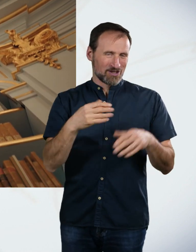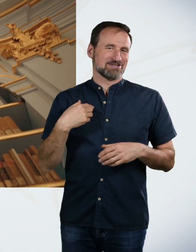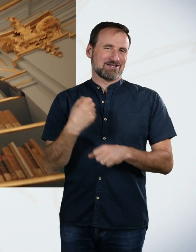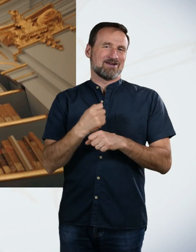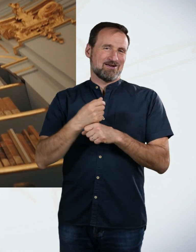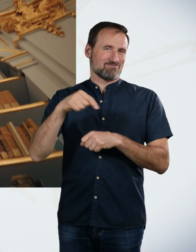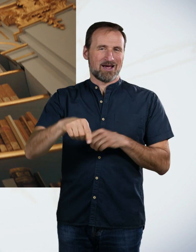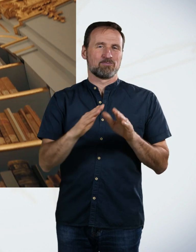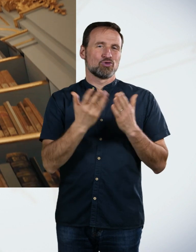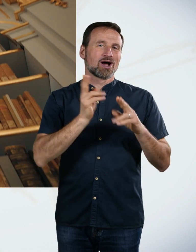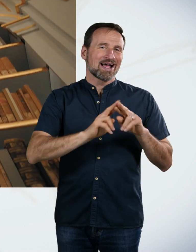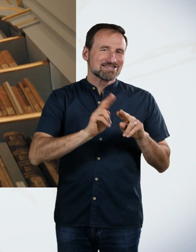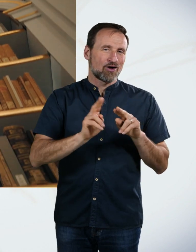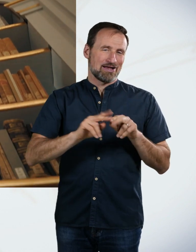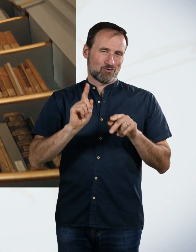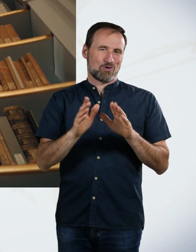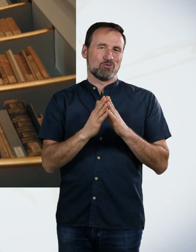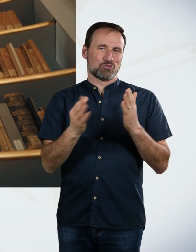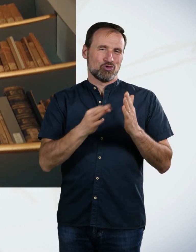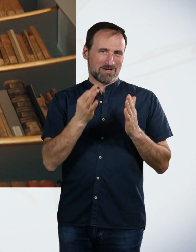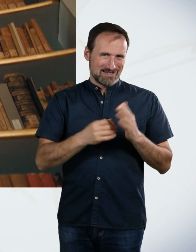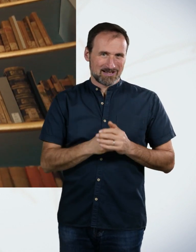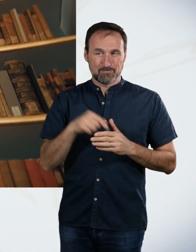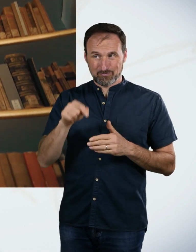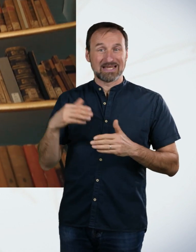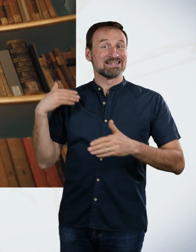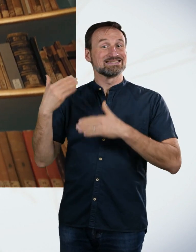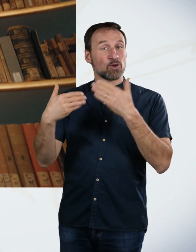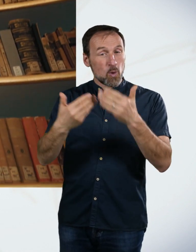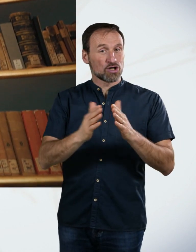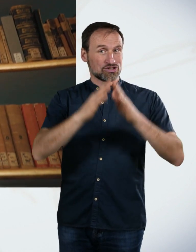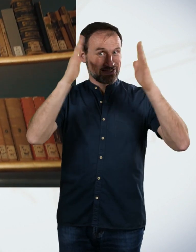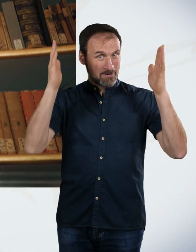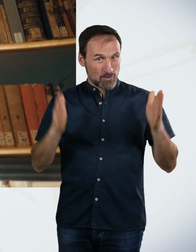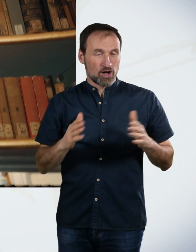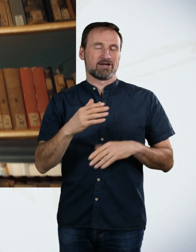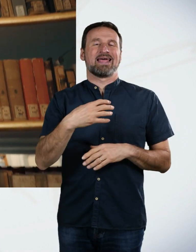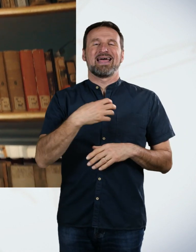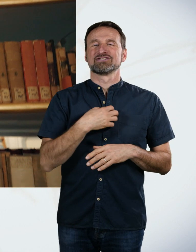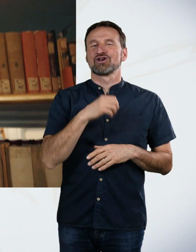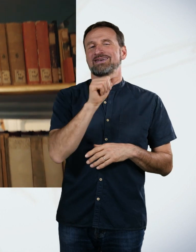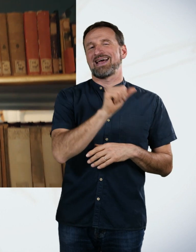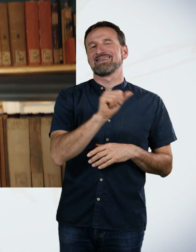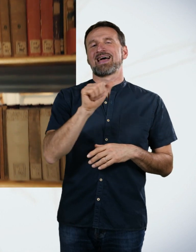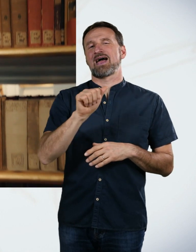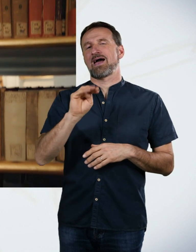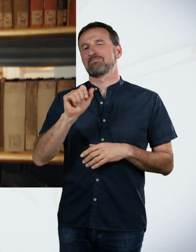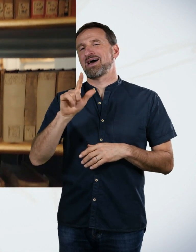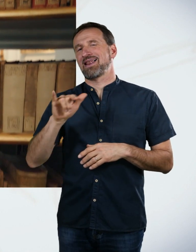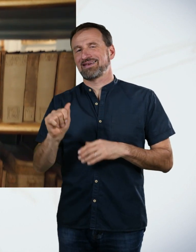historischen Gebäude der Herzogin Anna Amalde Bibliothek in Weimar. Die Bibliothek ist 1766 gegründet worden. Und wie Sie